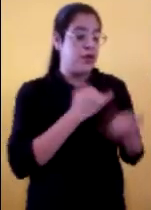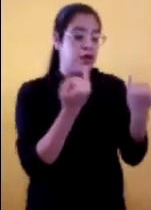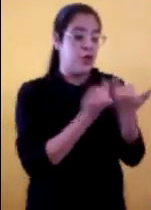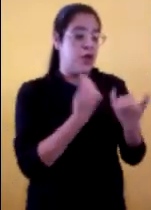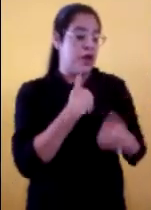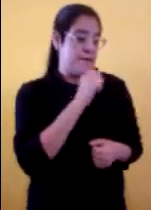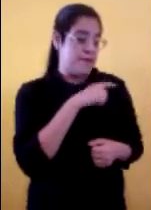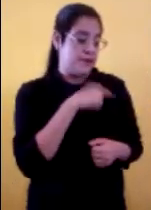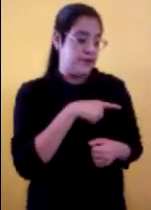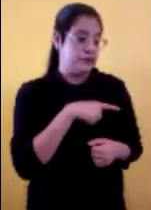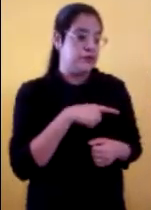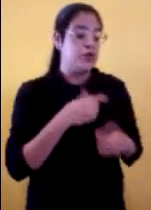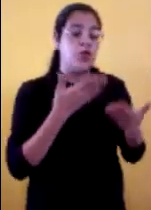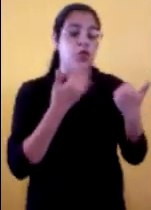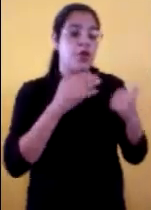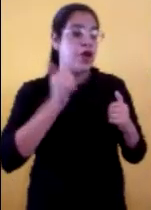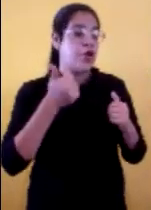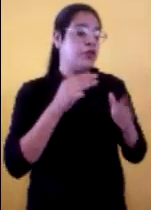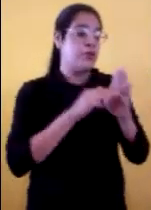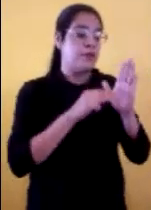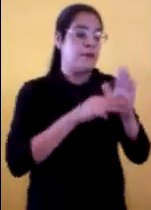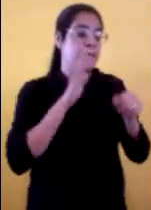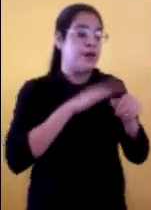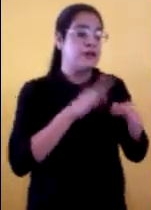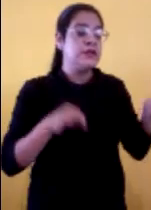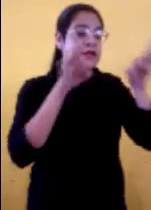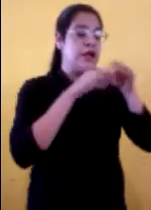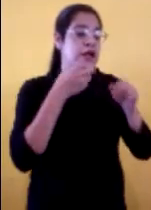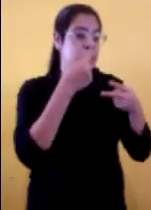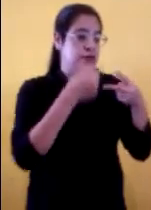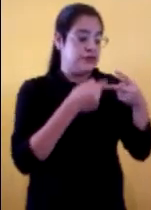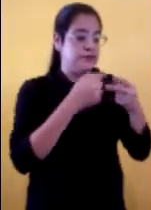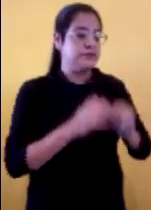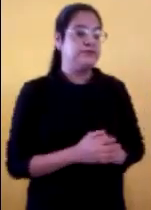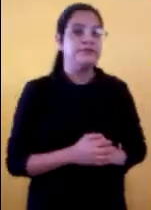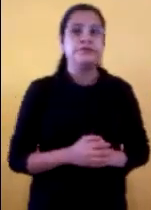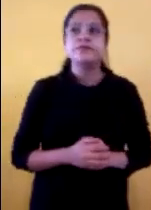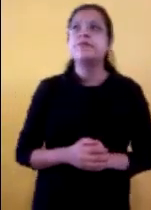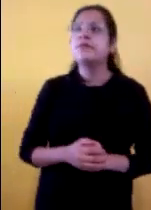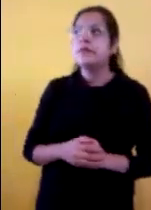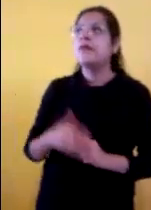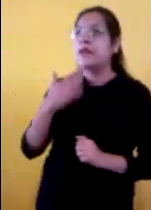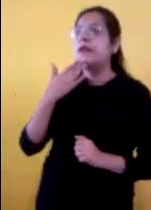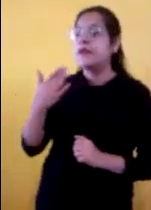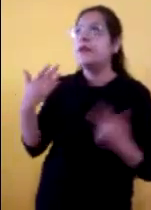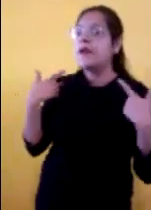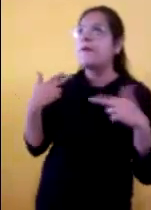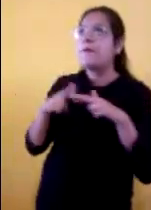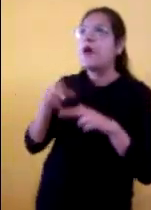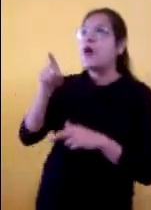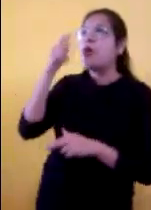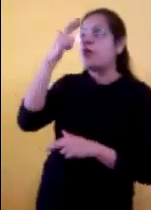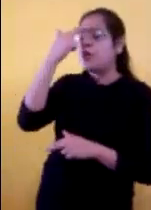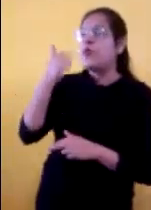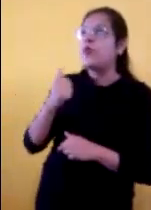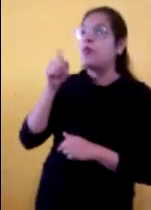amarás a tu prójimo como a ti mismo. No hay ningún mandamiento mayor que estos. Él escriba, replicó,